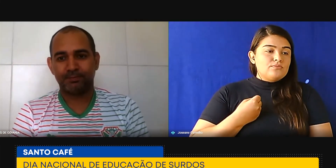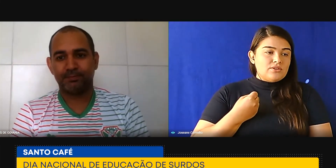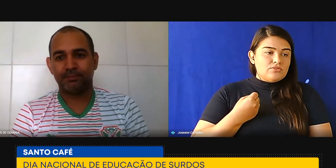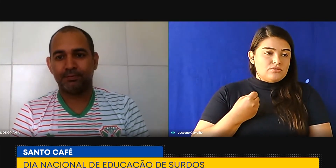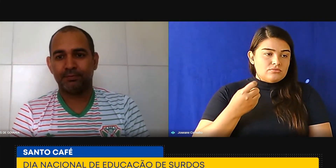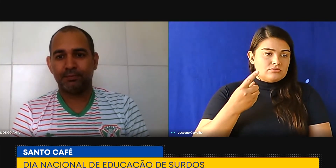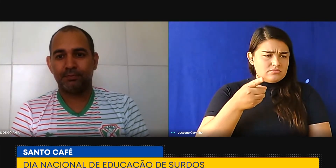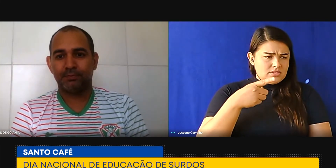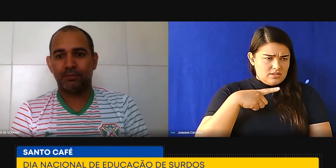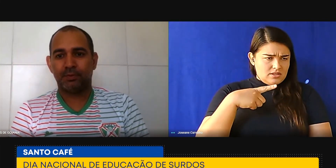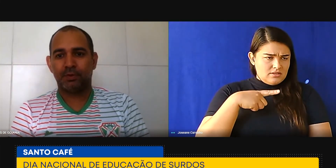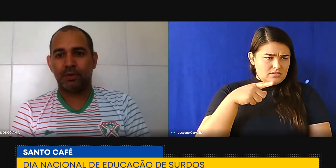número...